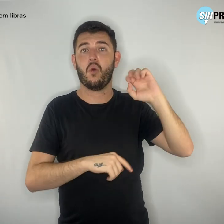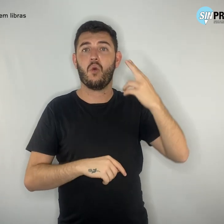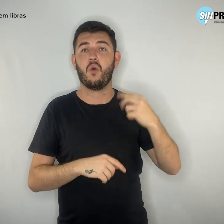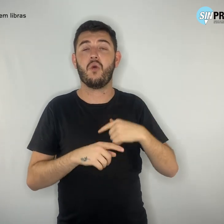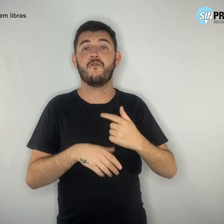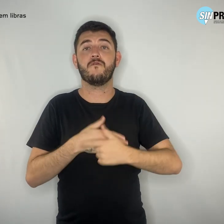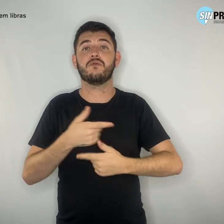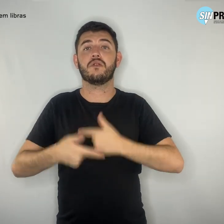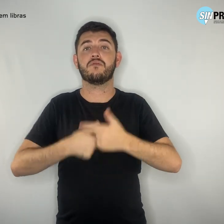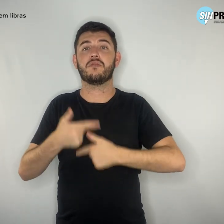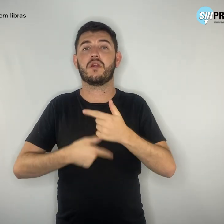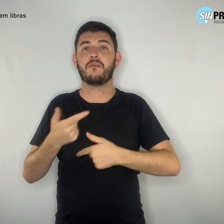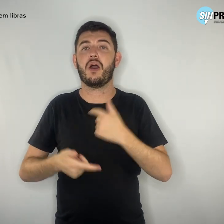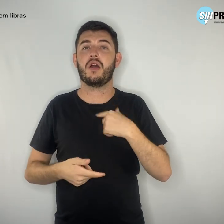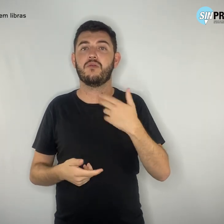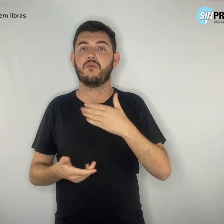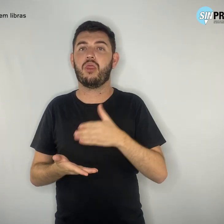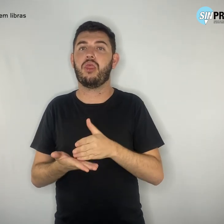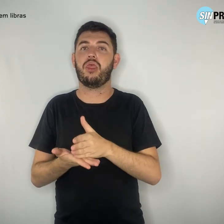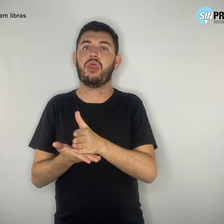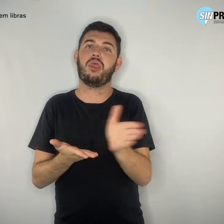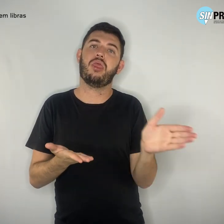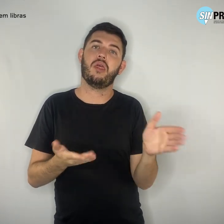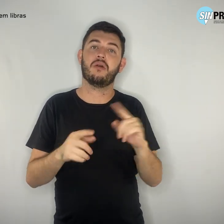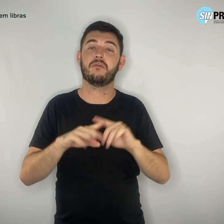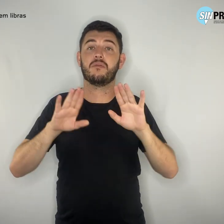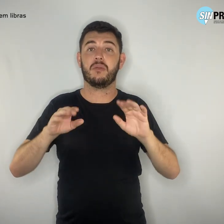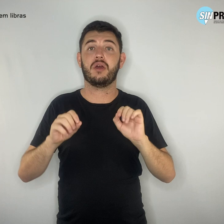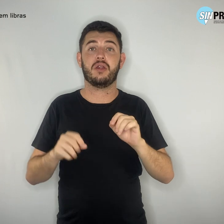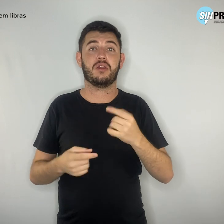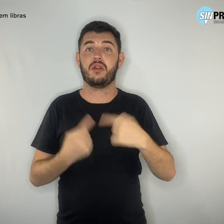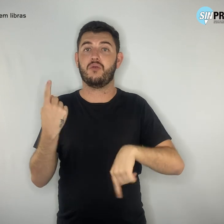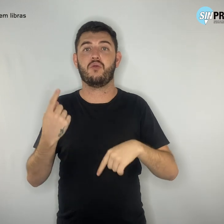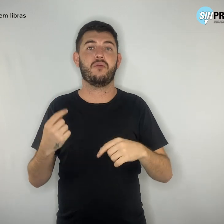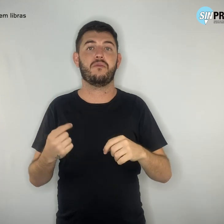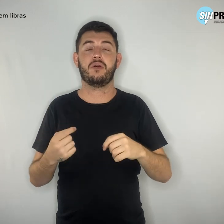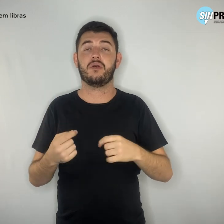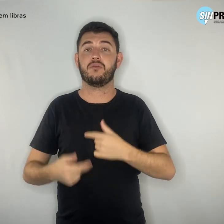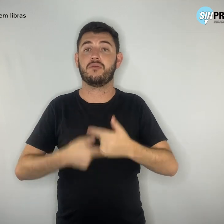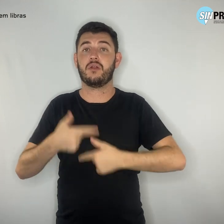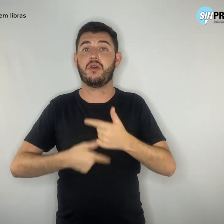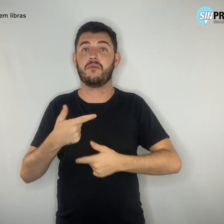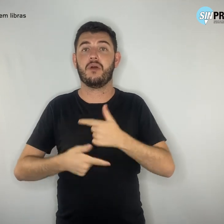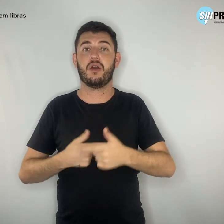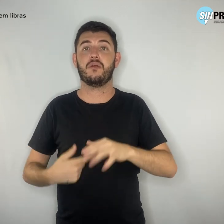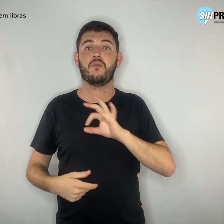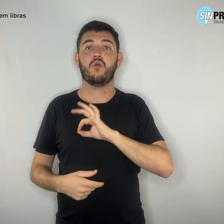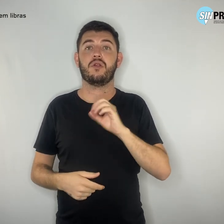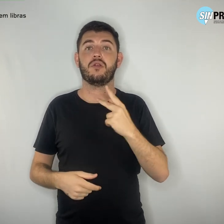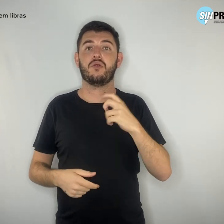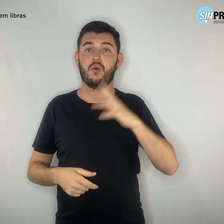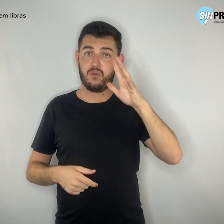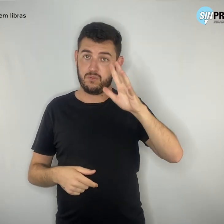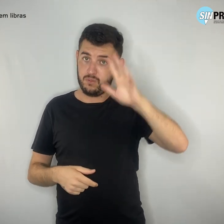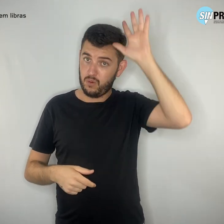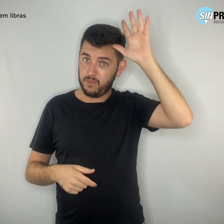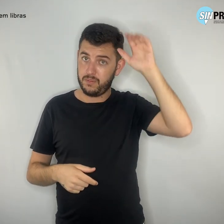Não estão dentre as atribuições da polícia e dos bombeiros militares aquelas